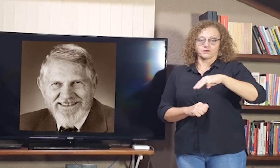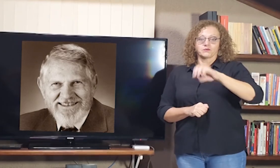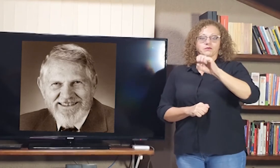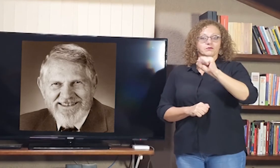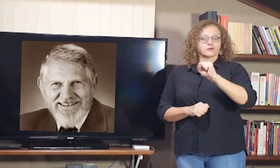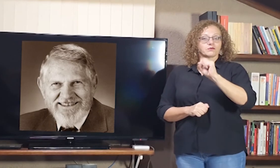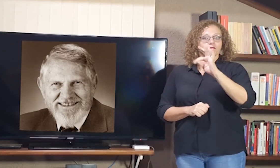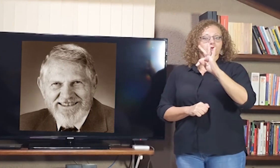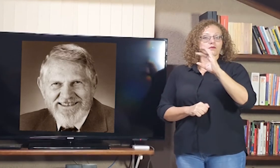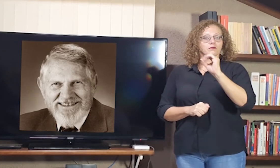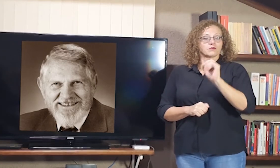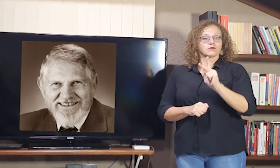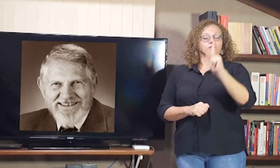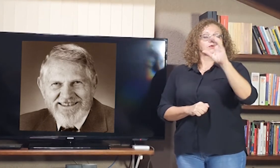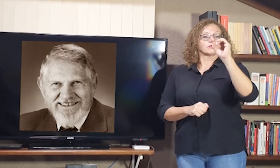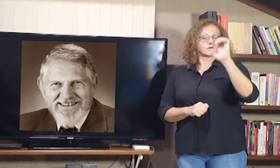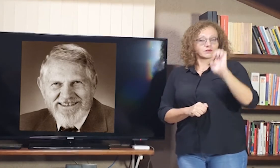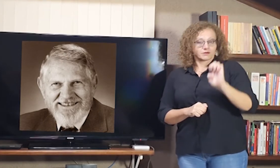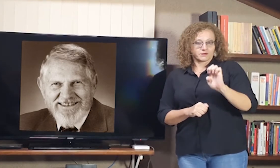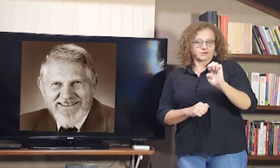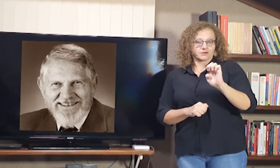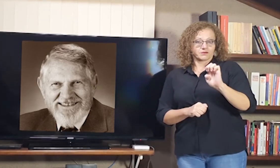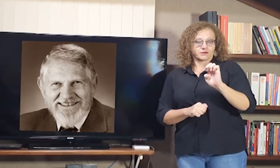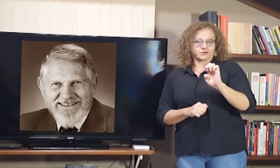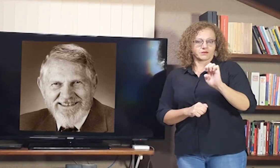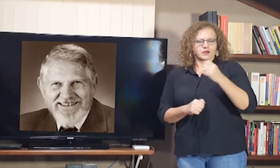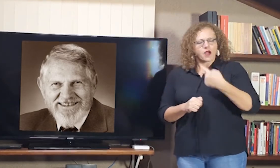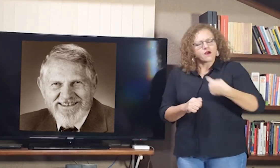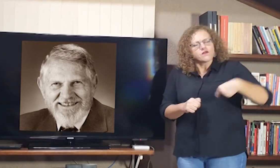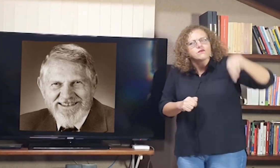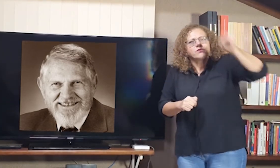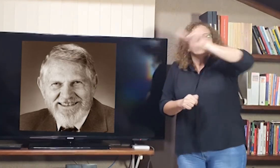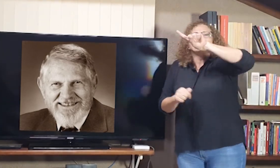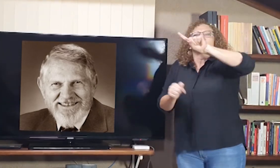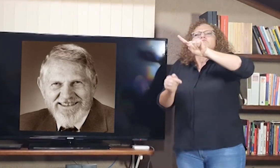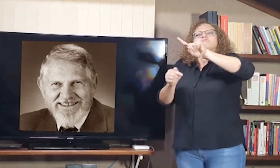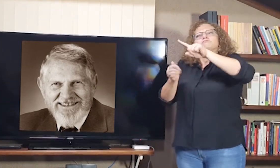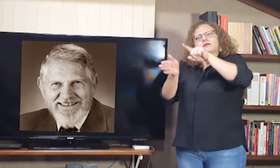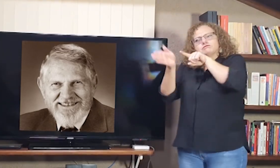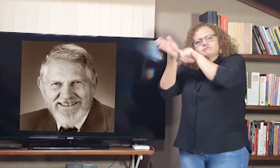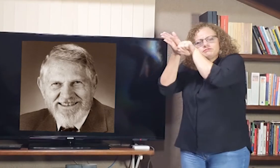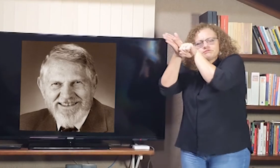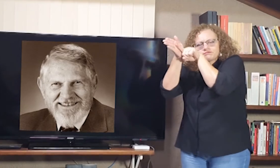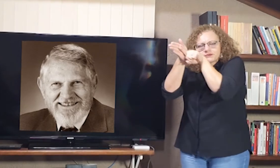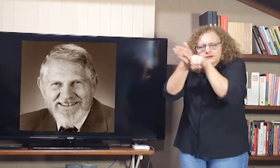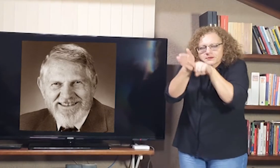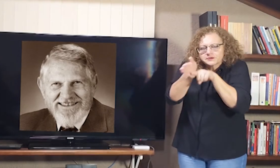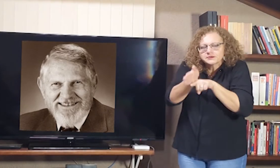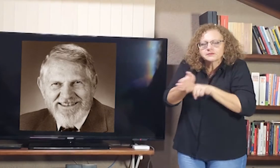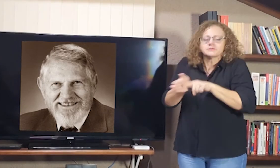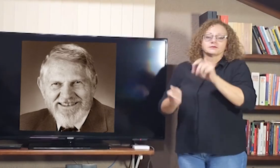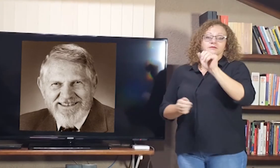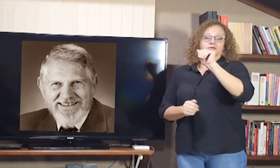passou a pesquisar